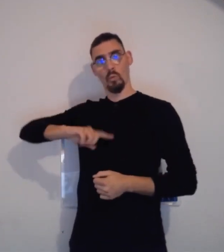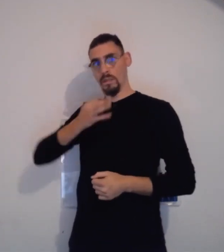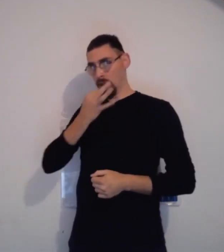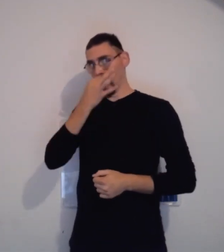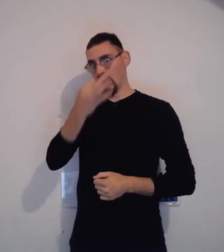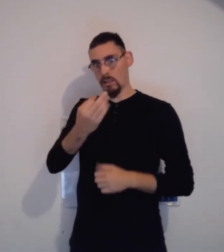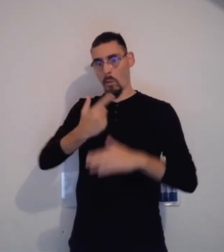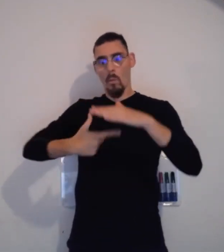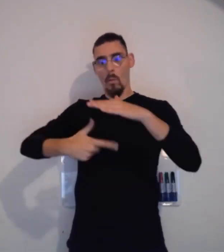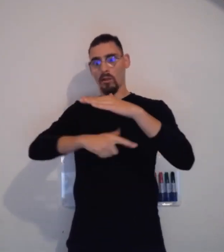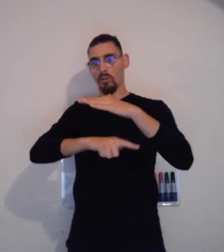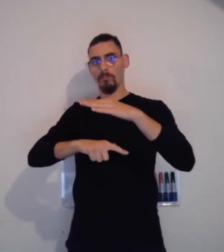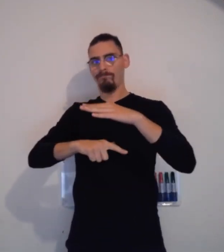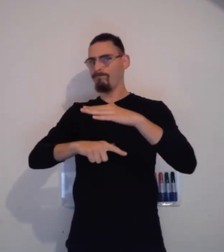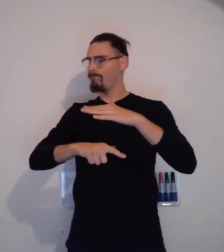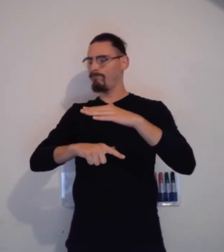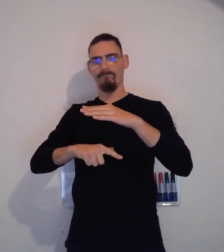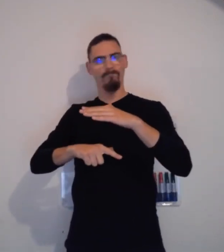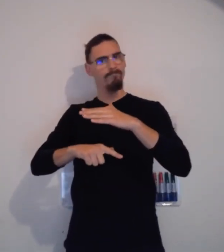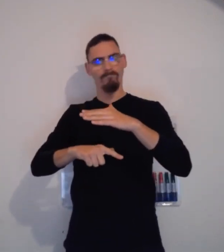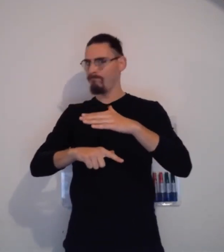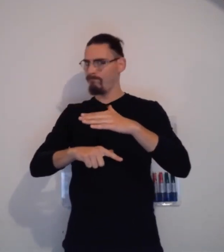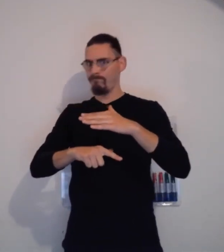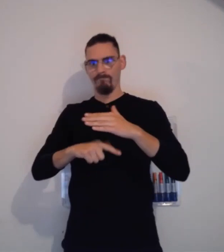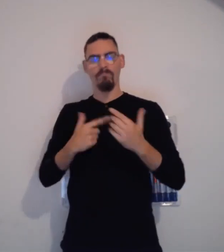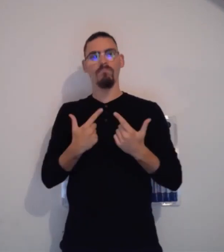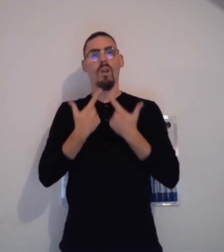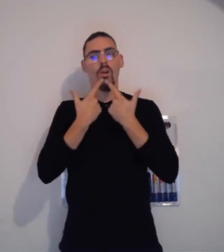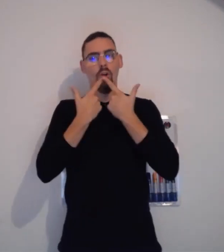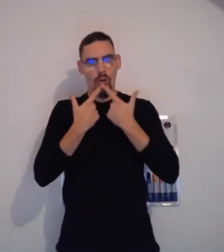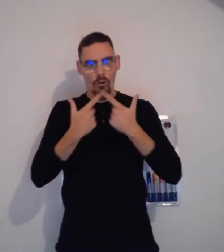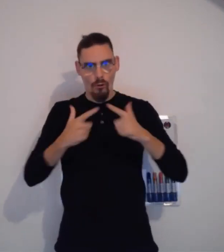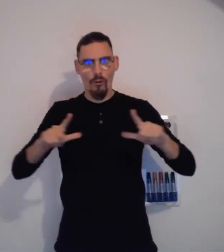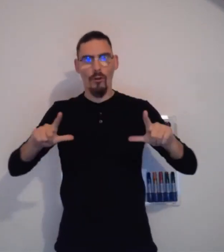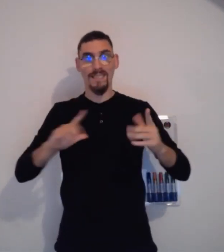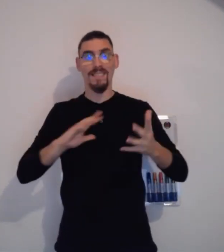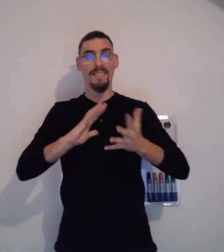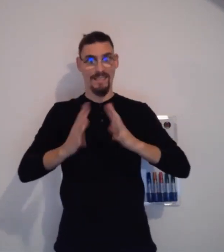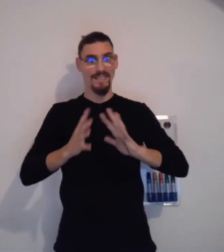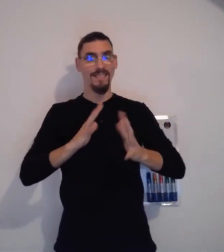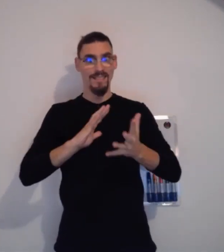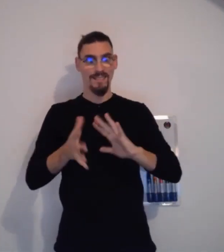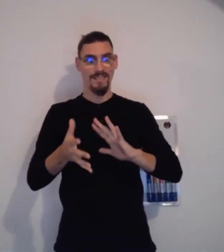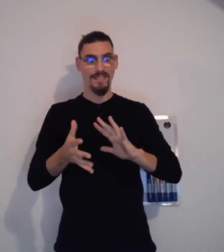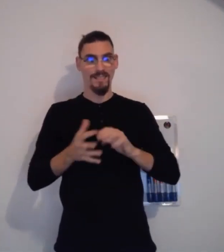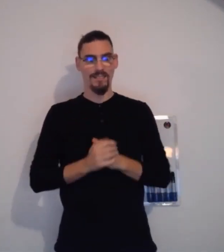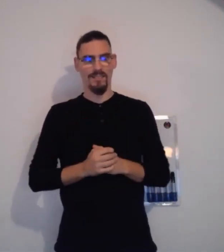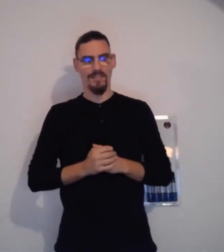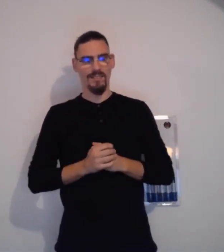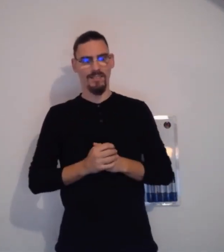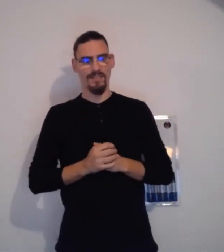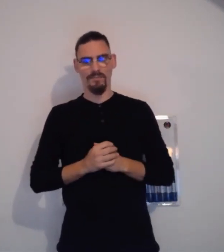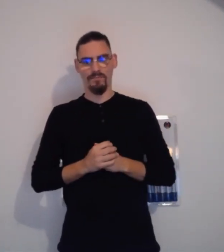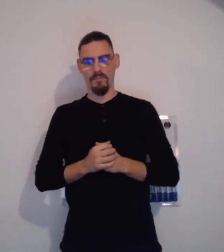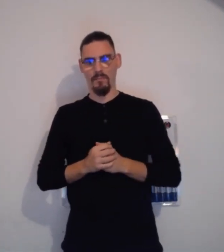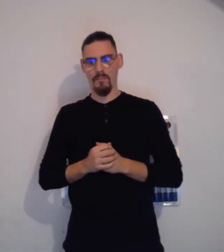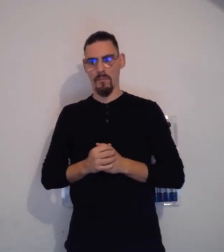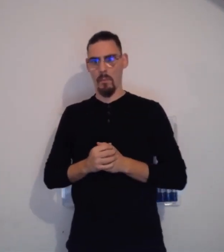Nous, en tant que personnes sourdes, nous n'utilisons pas le terme de « langage des signes ». Nous utilisons plutôt le terme de